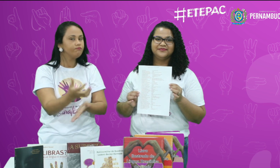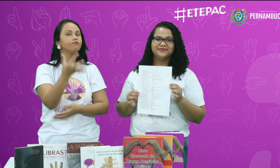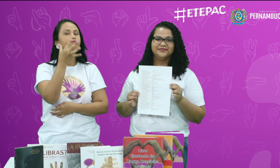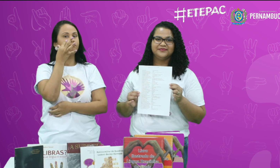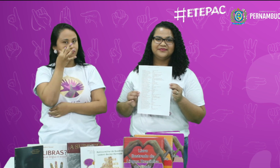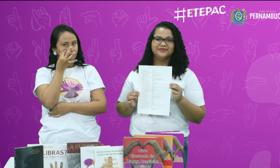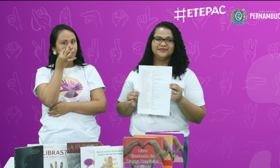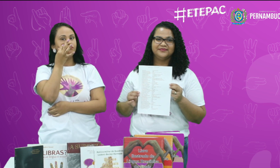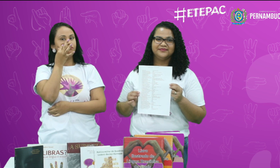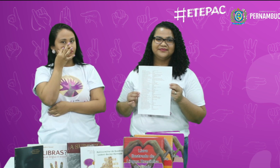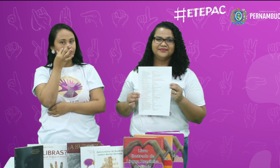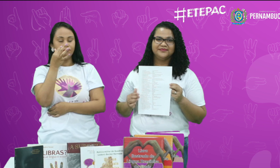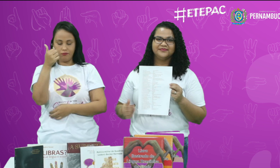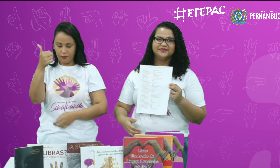registraram a presença.